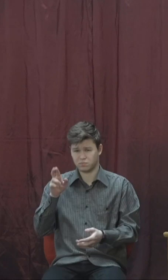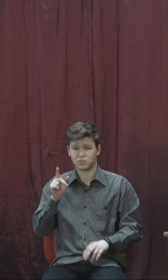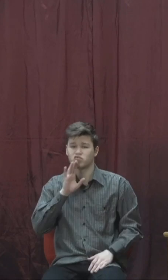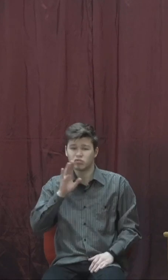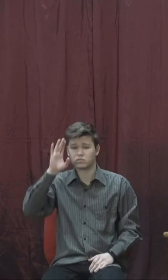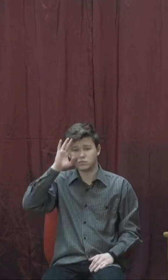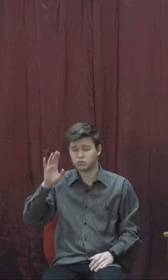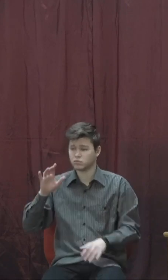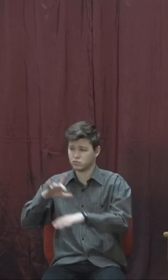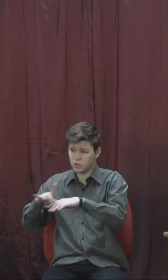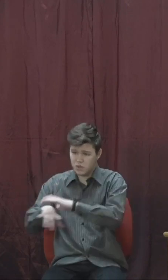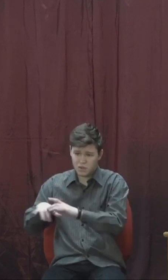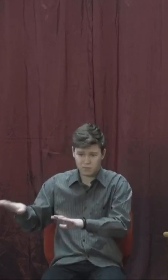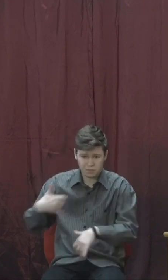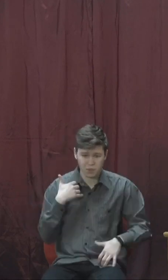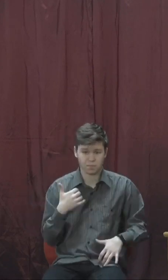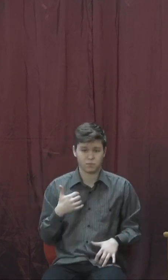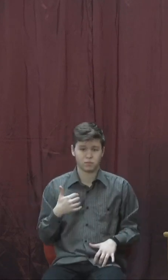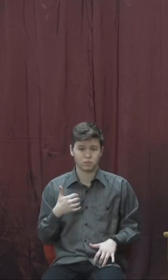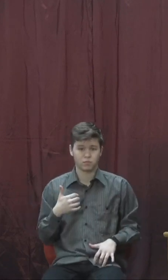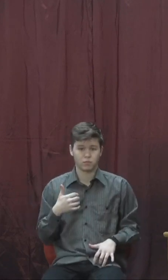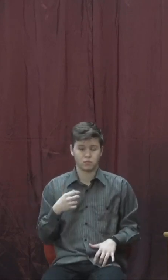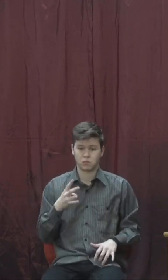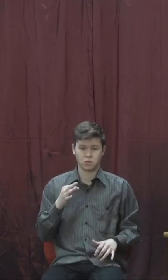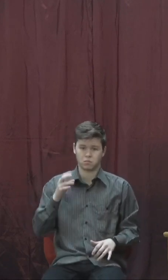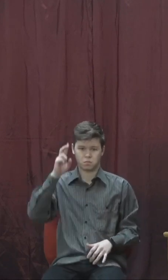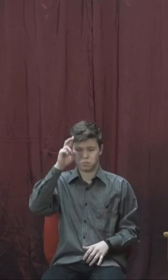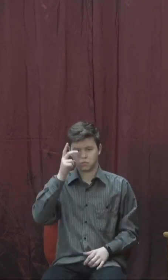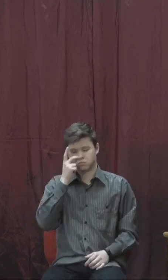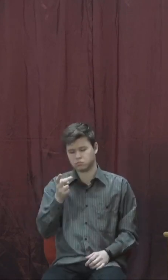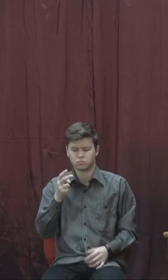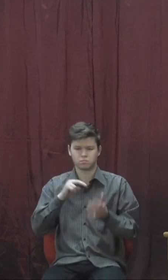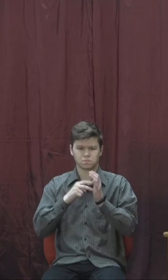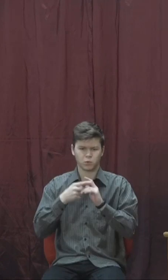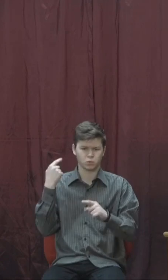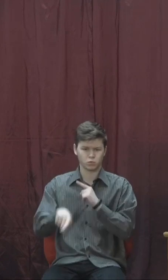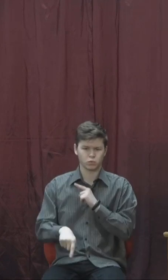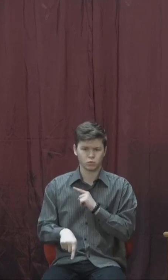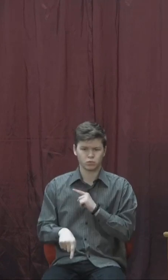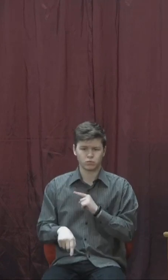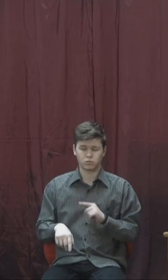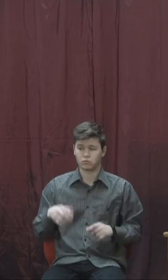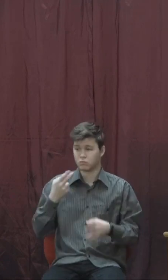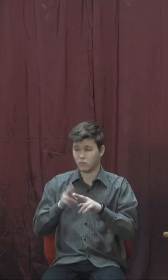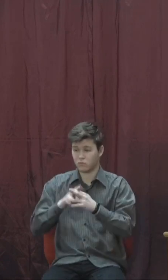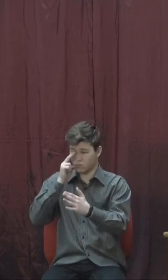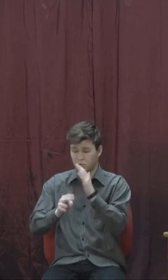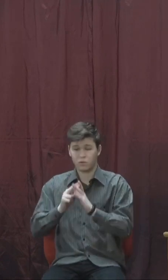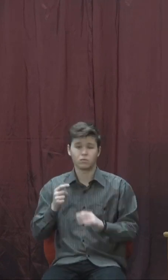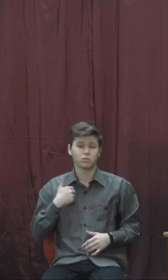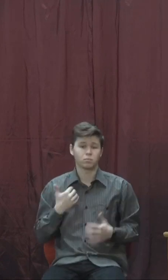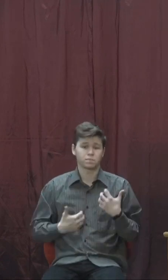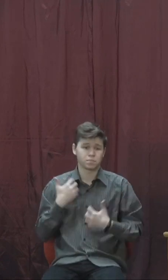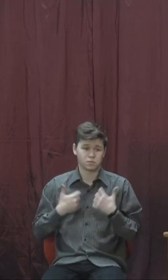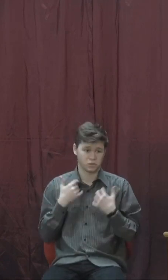вів. Це було мало бути все. Але там був чоловік Божий, якого не було паніки, в якого